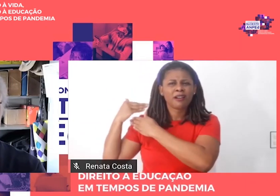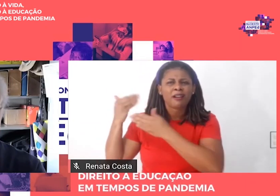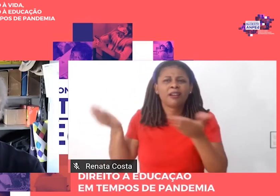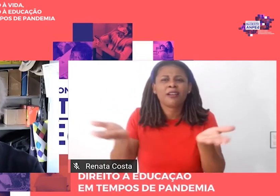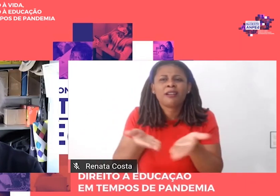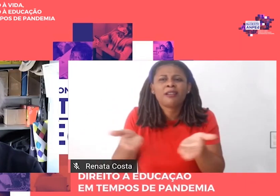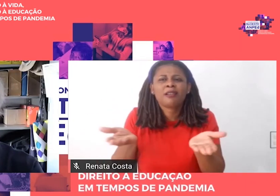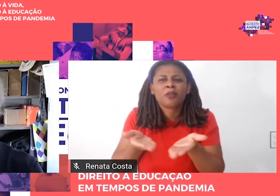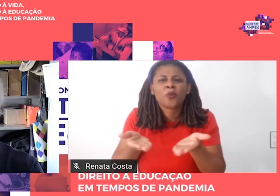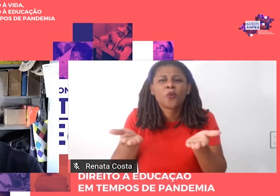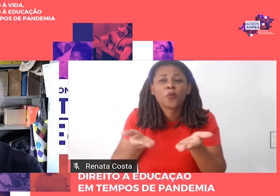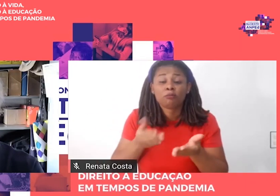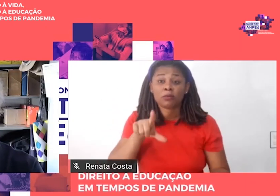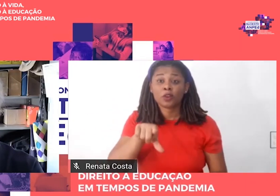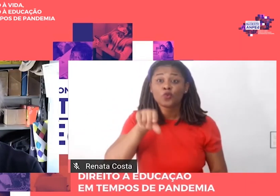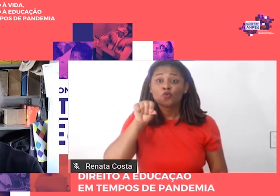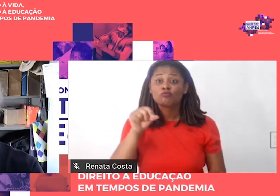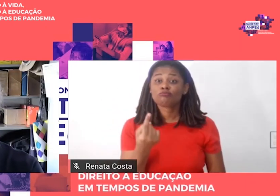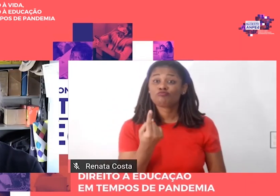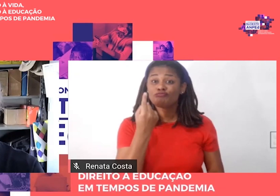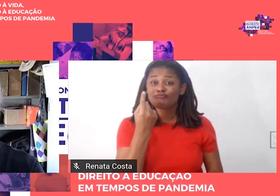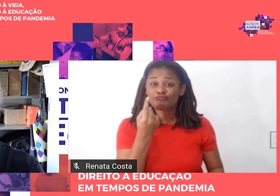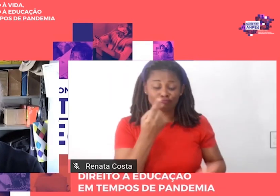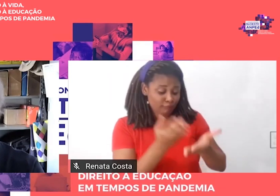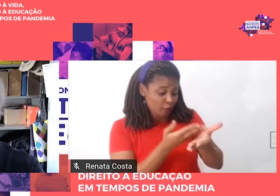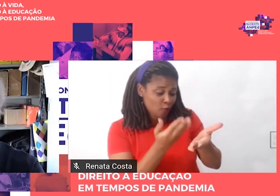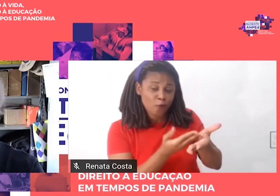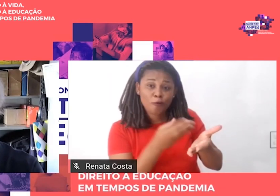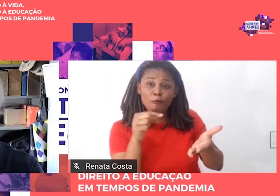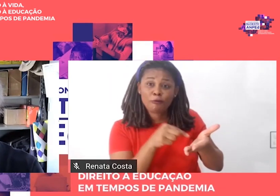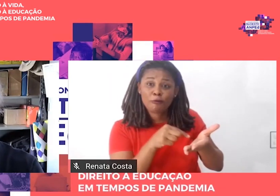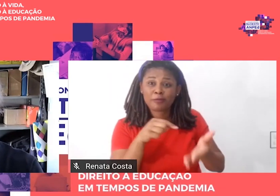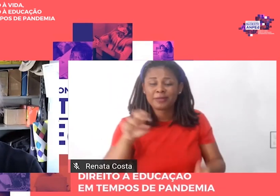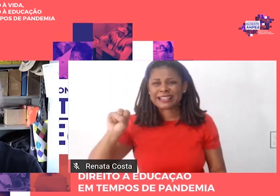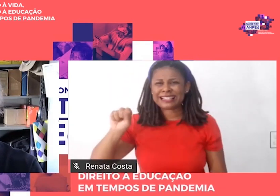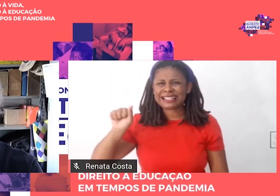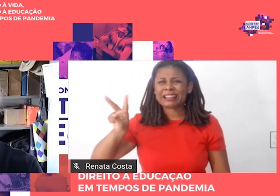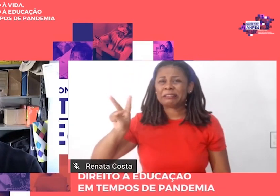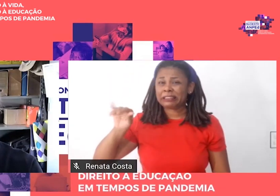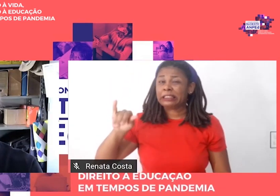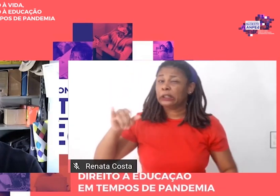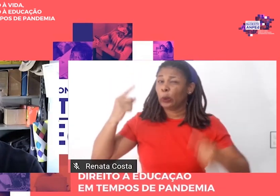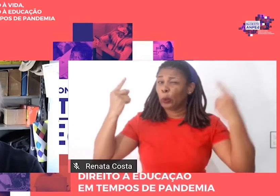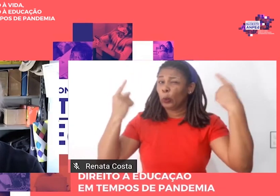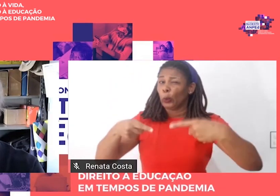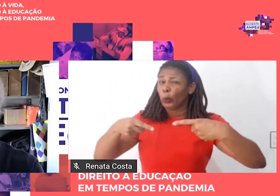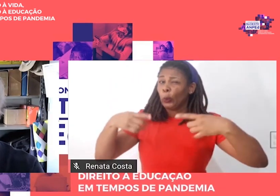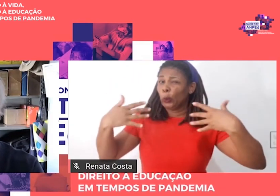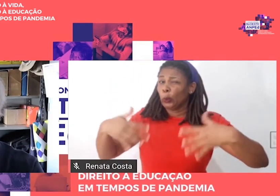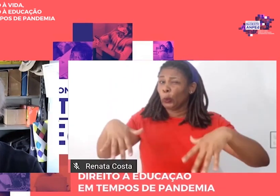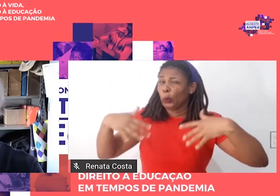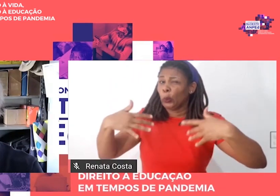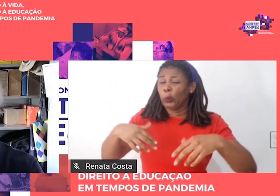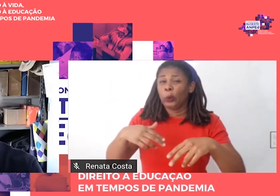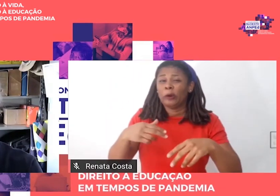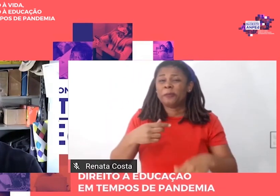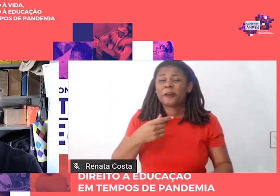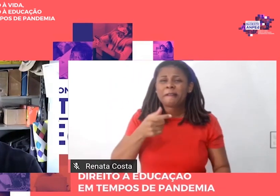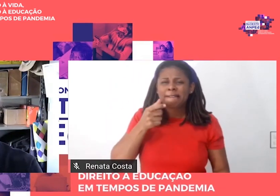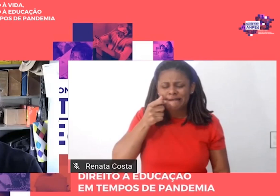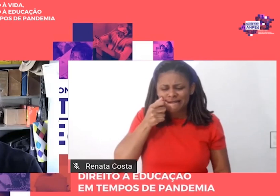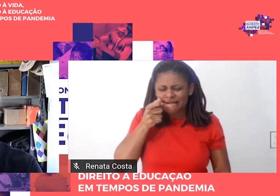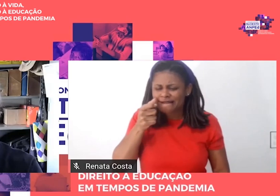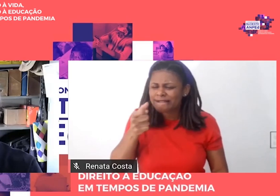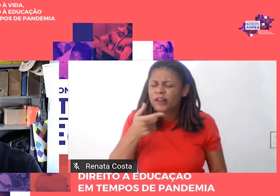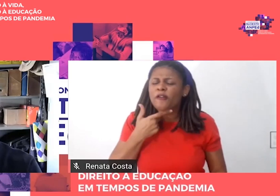uma obra de Demerwald Saviani é tarefa ingrata, devido à tentação irresistível de